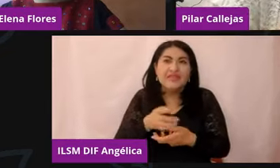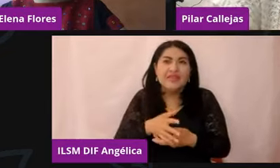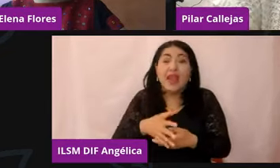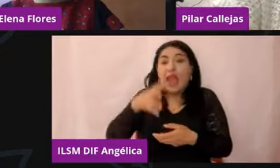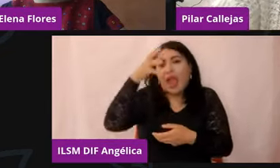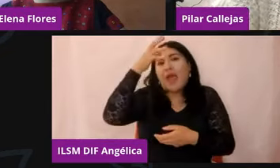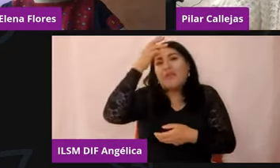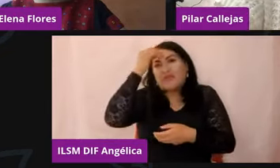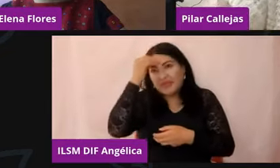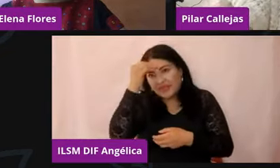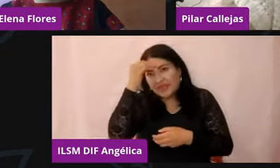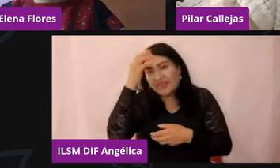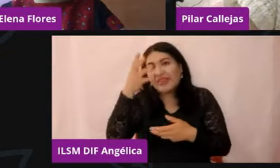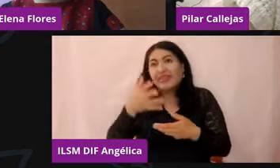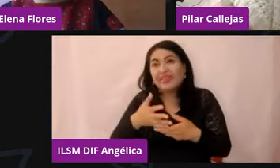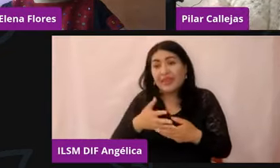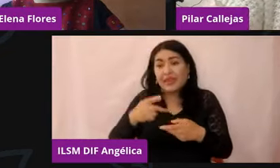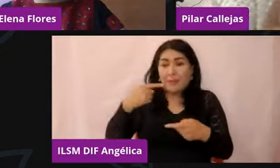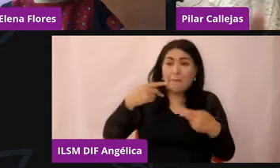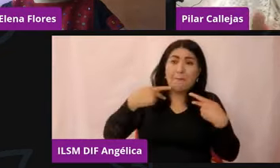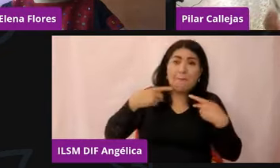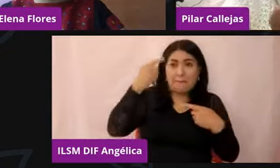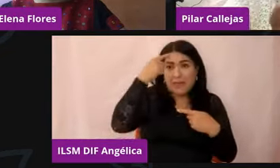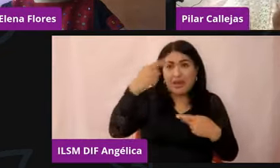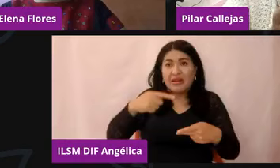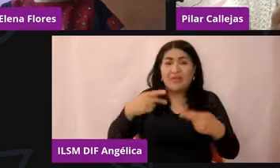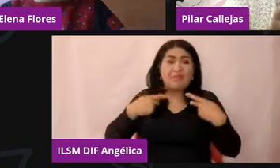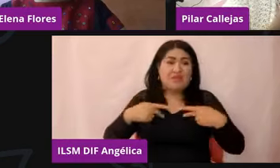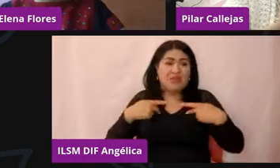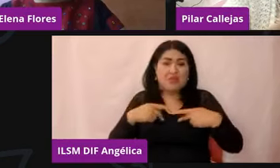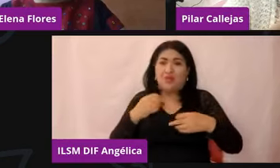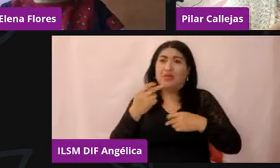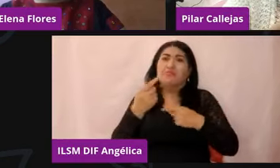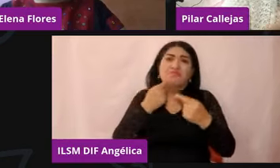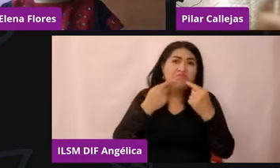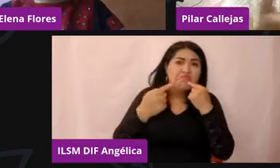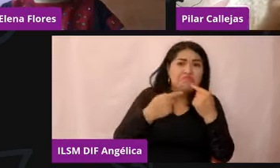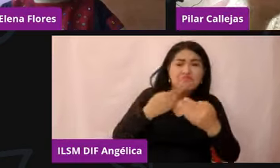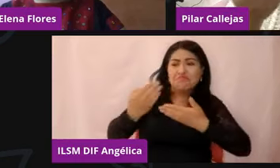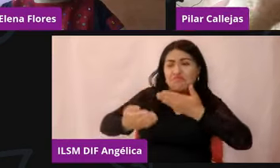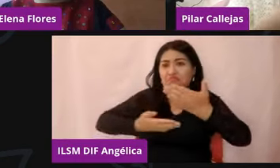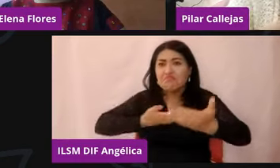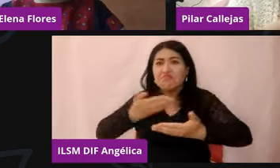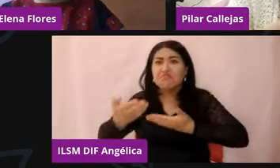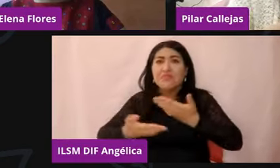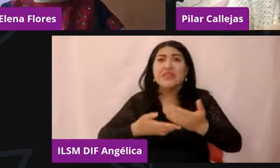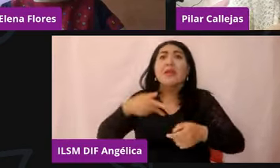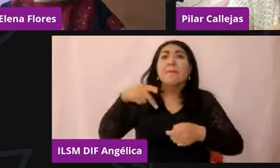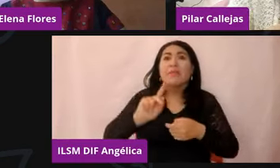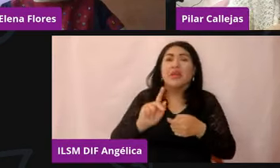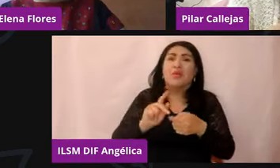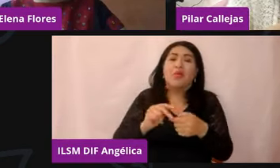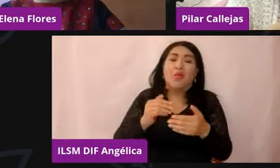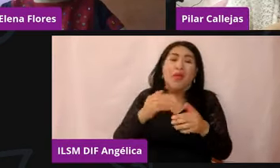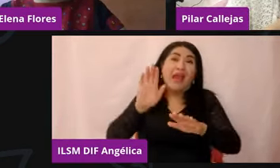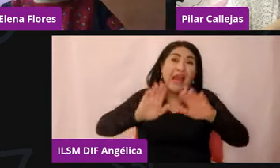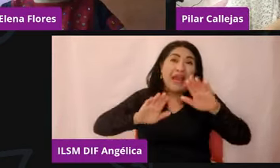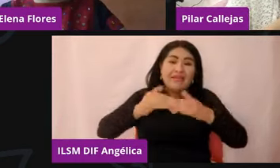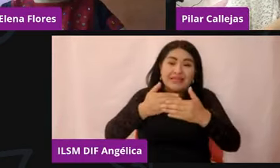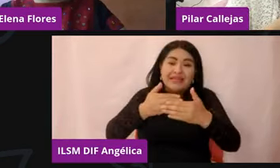ser sociables, socializar o interaccionar, muchas veces no tenemos estos recursos desde antes